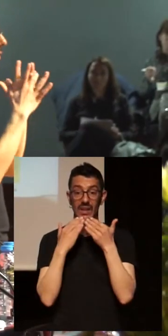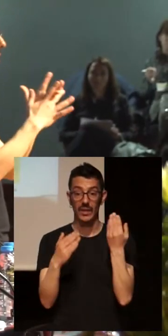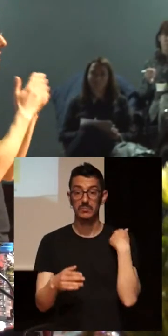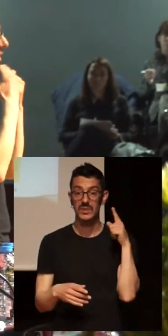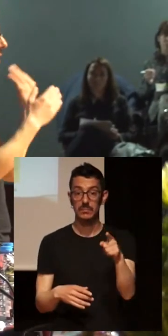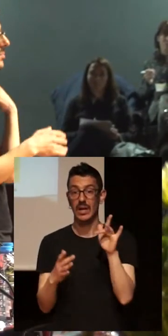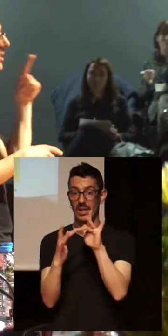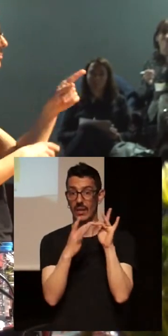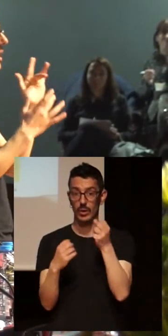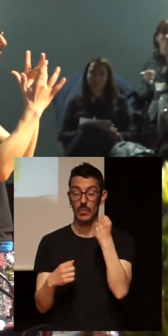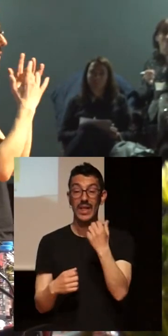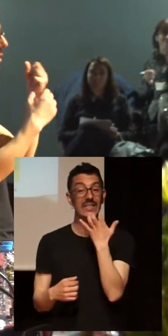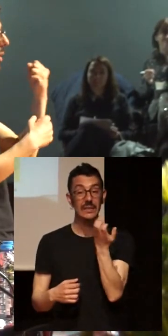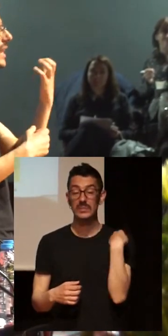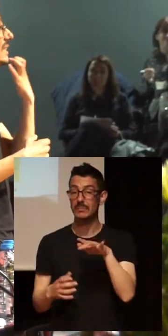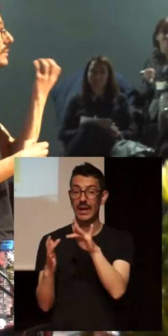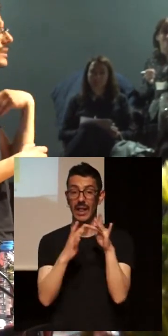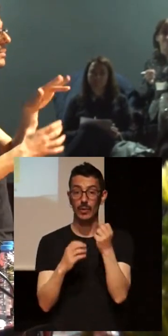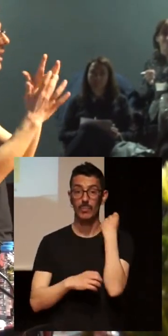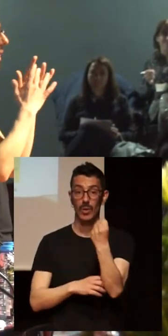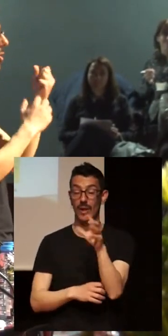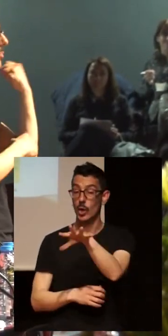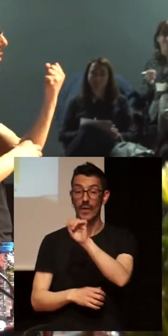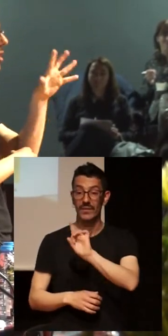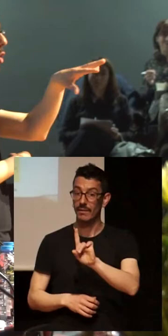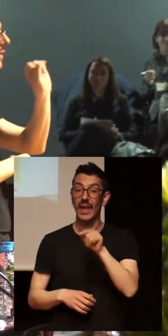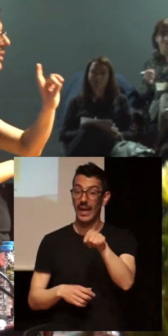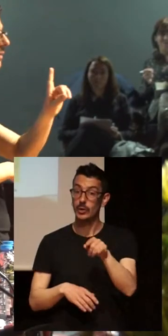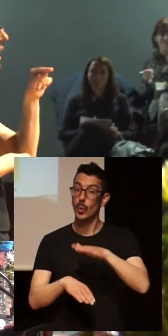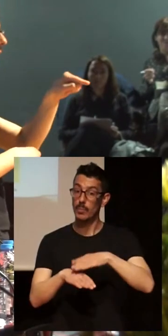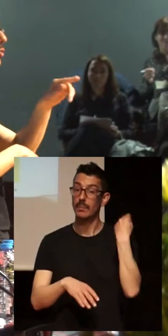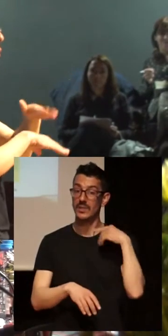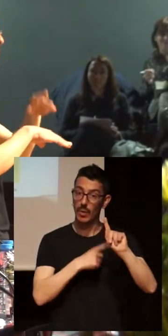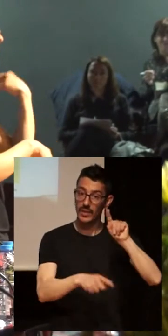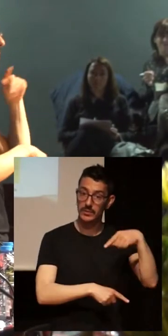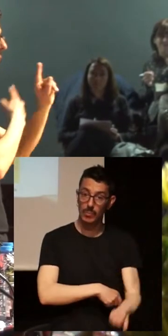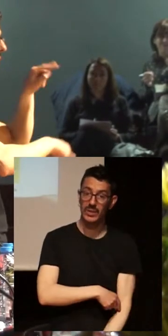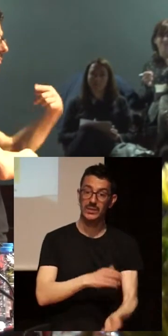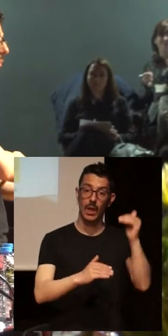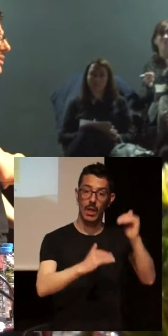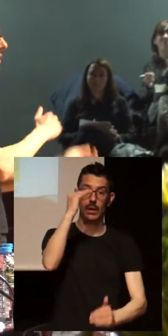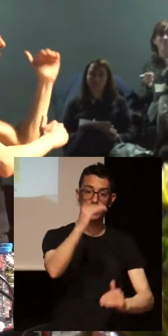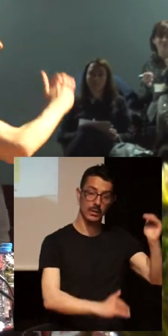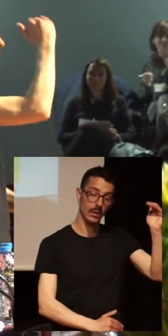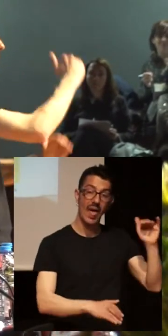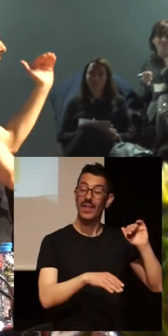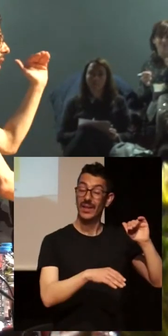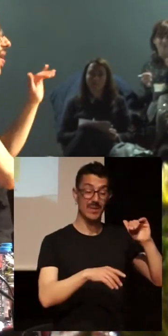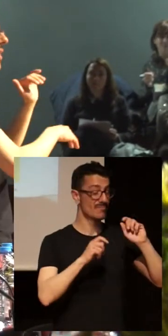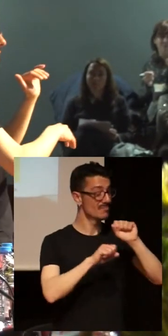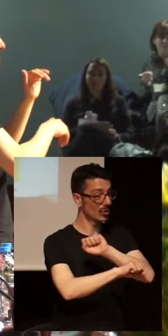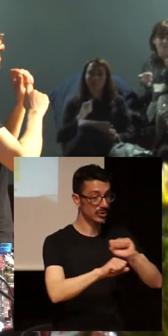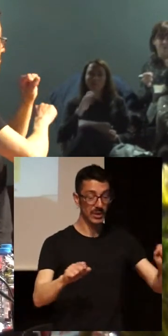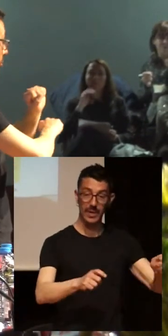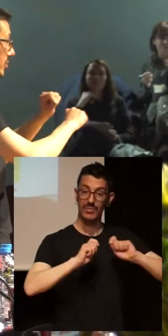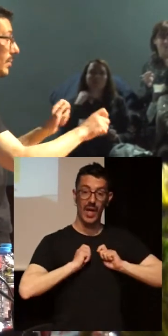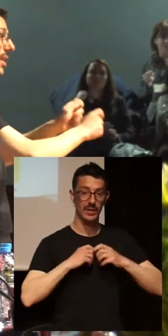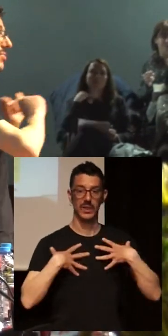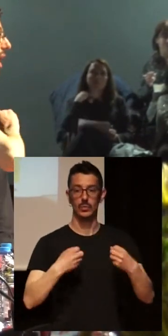esas relaciones de poder que dan lugar a desigualdad, no vamos a poder hacer promoción de la salud sexual. Y con estas ideas,